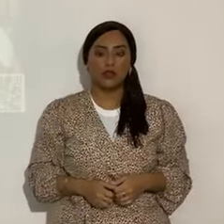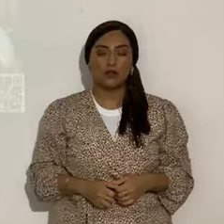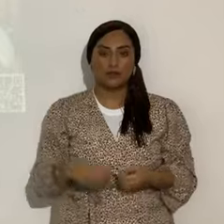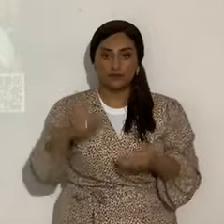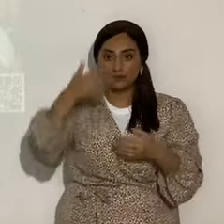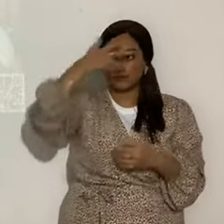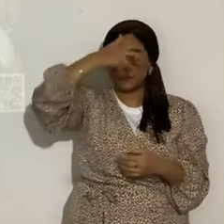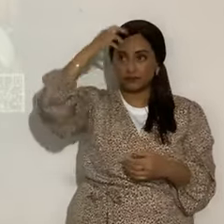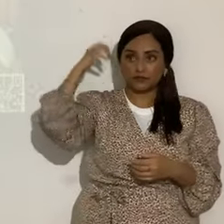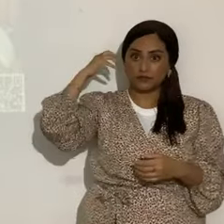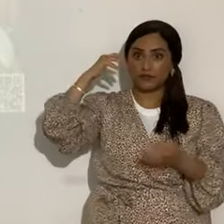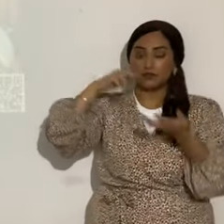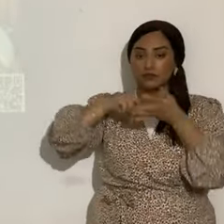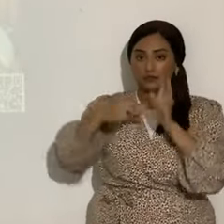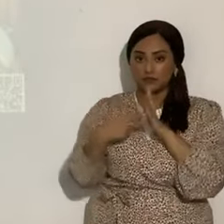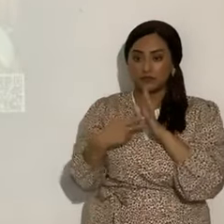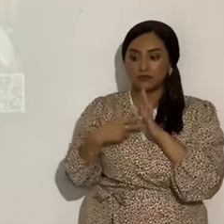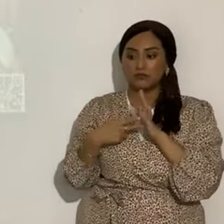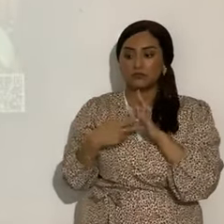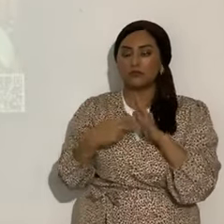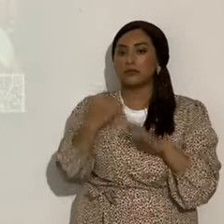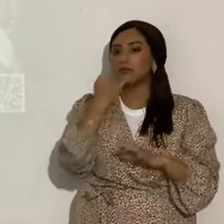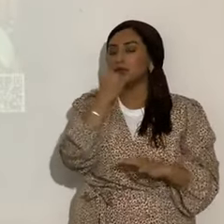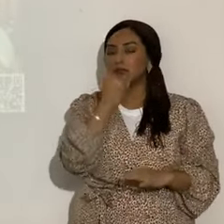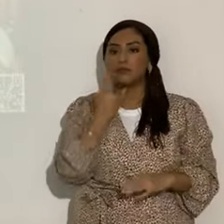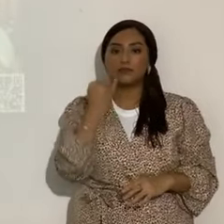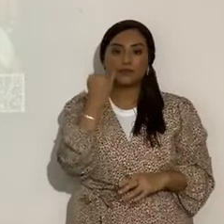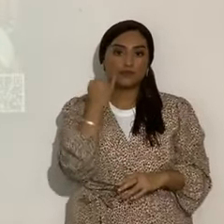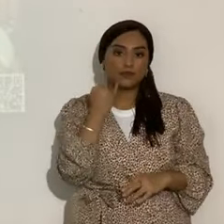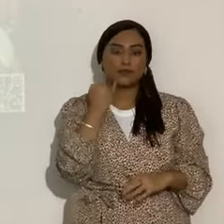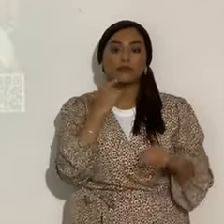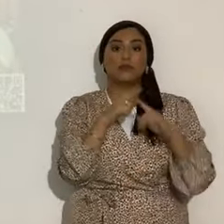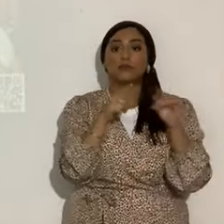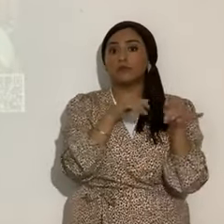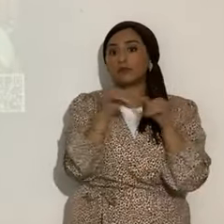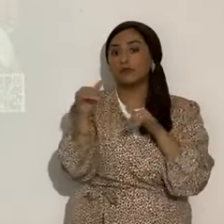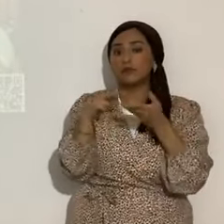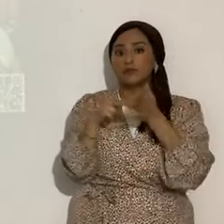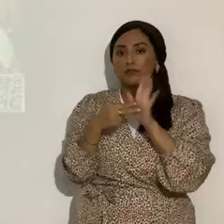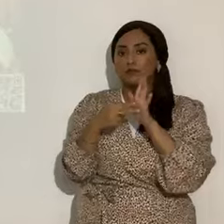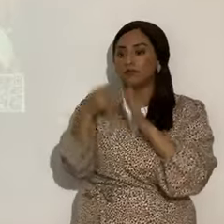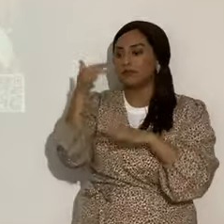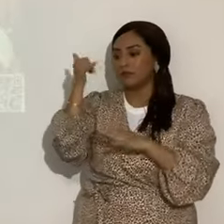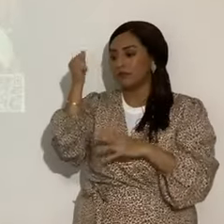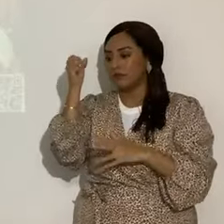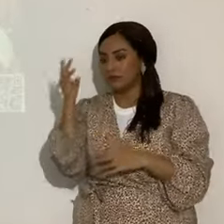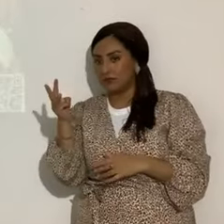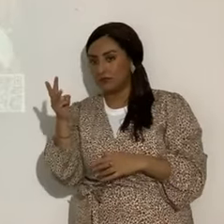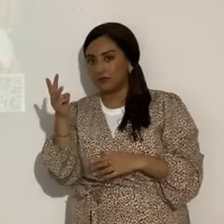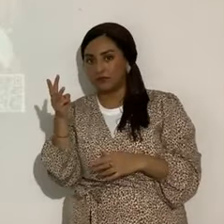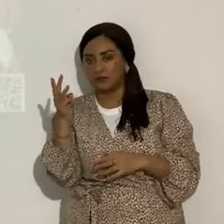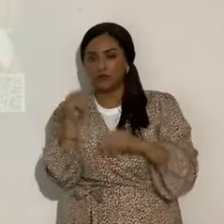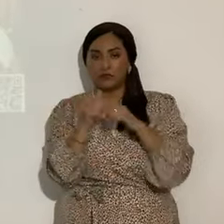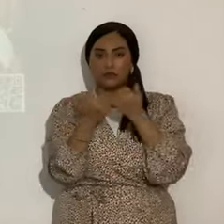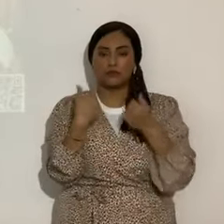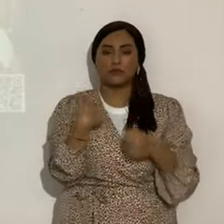representa a Israel, pero representa a Yahshua. ¿Cómo lo sabemos? Por